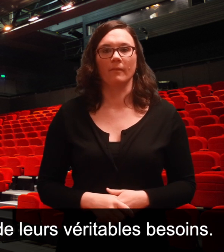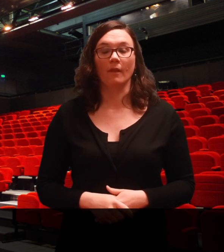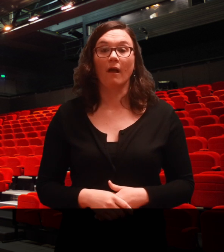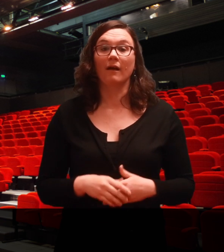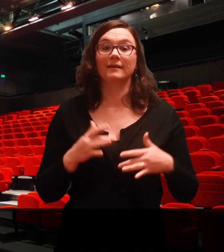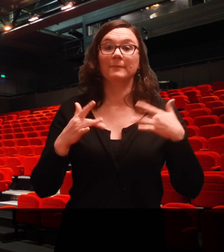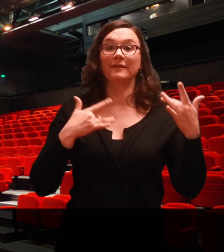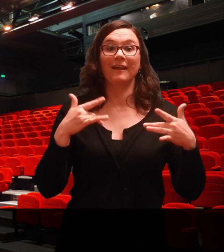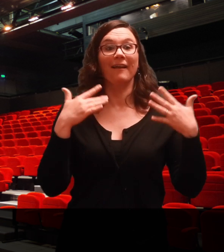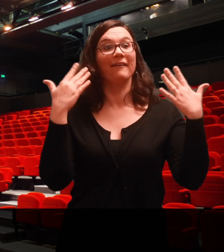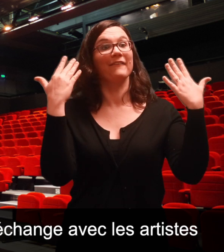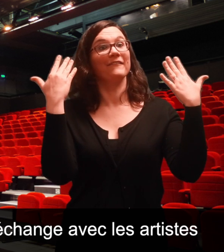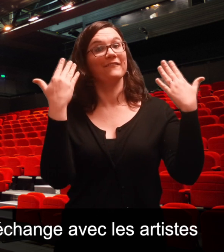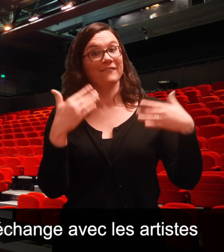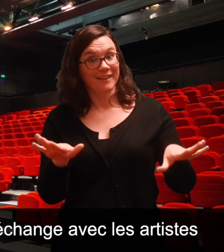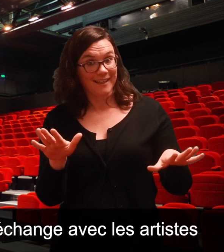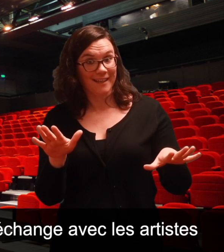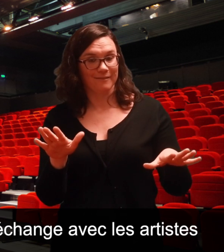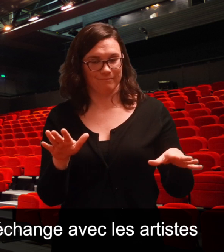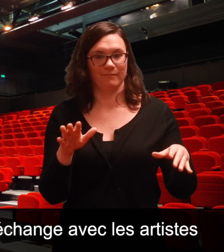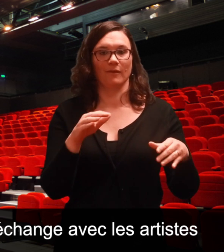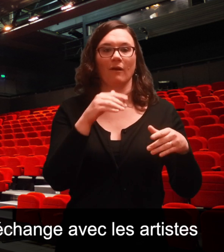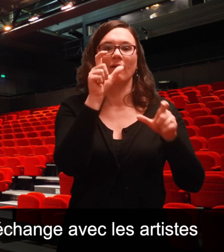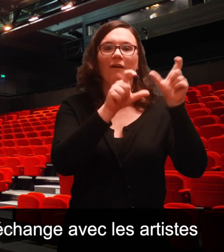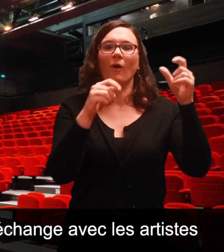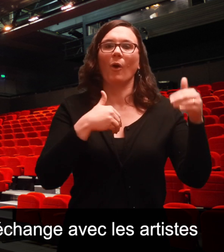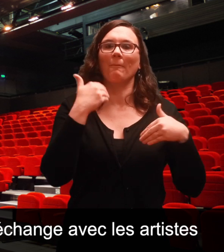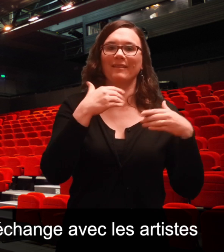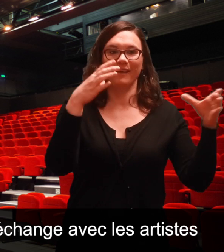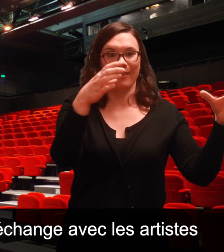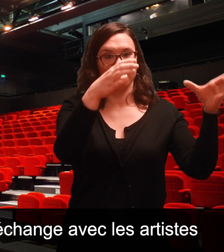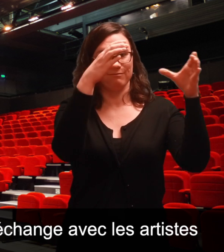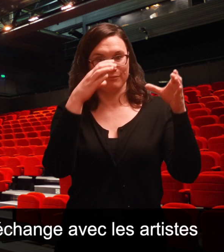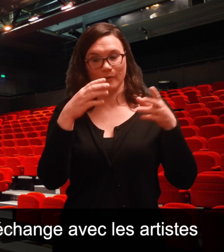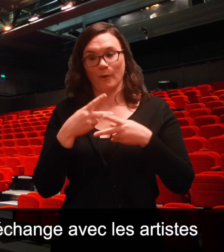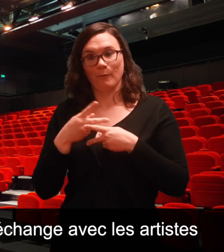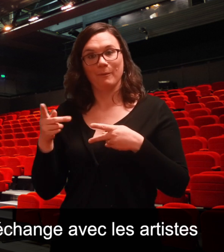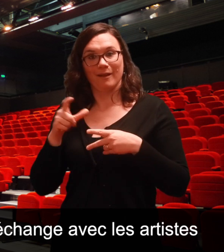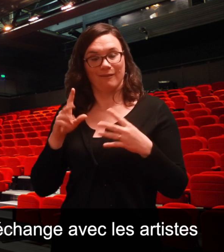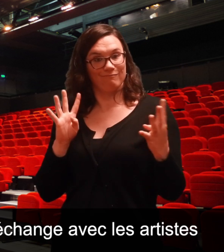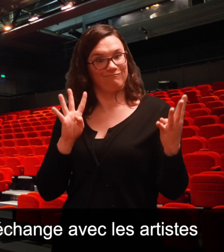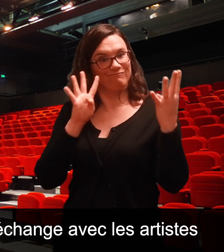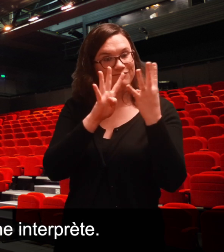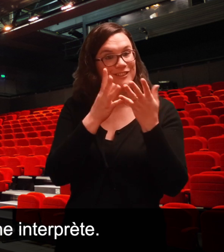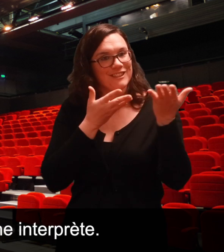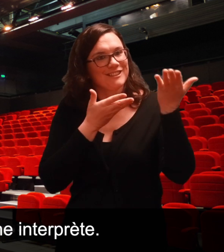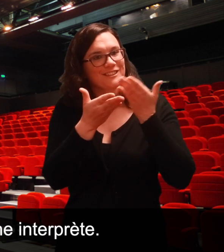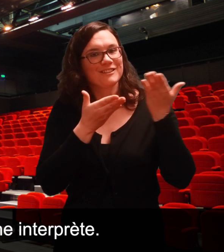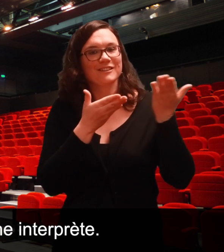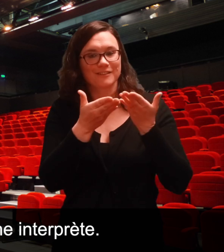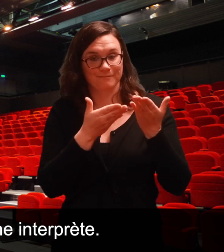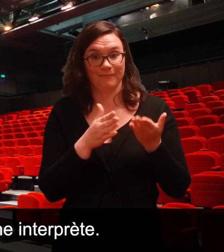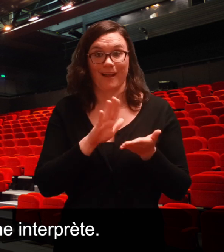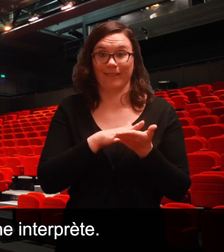Le spectacle sera suivi d'un échange avec les artistes en présence d'une interprète. ...